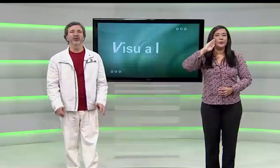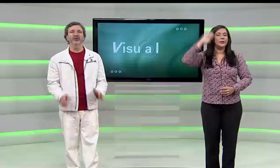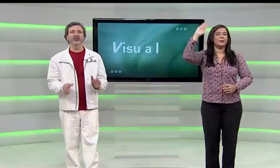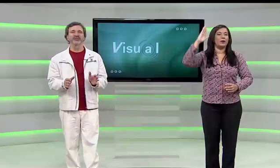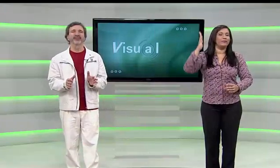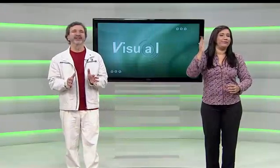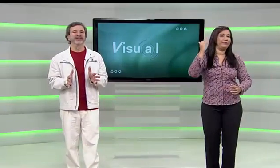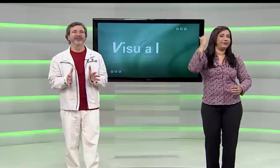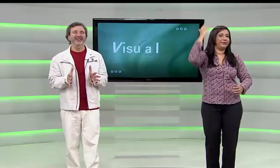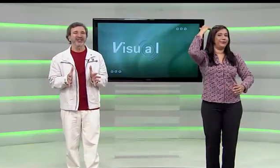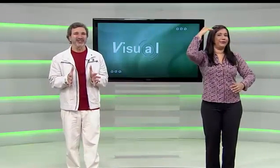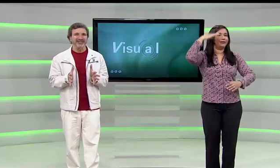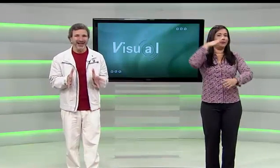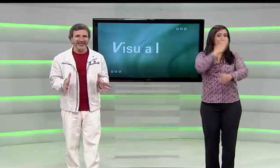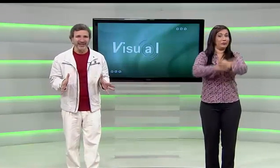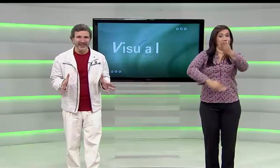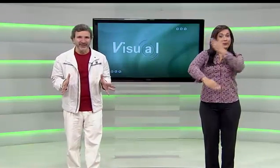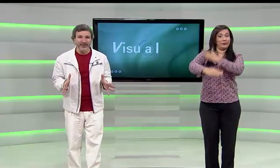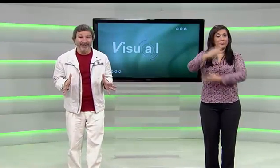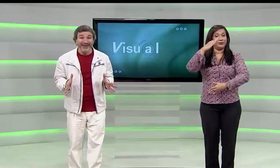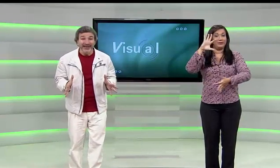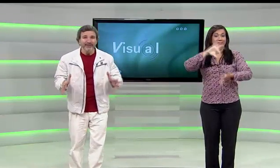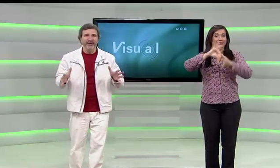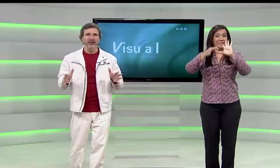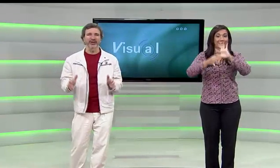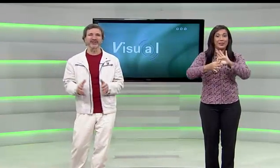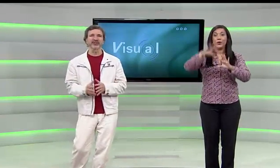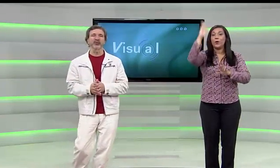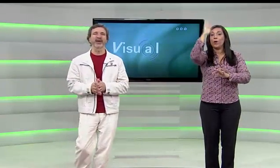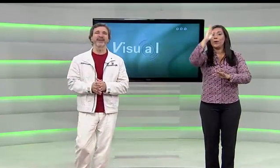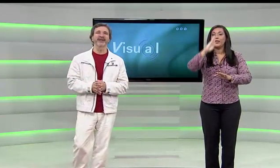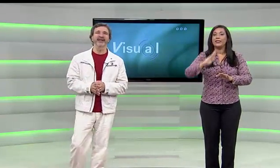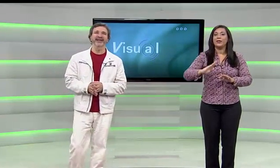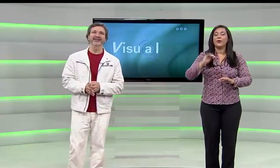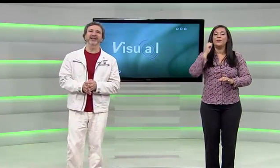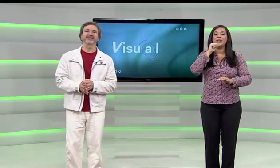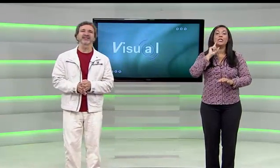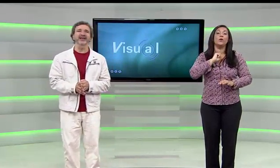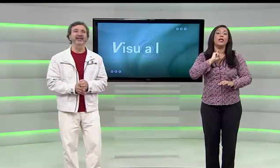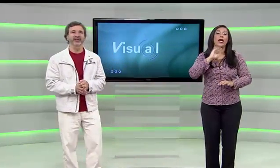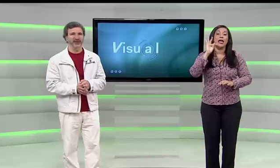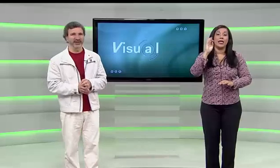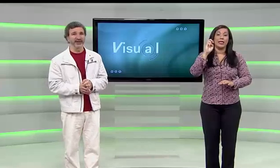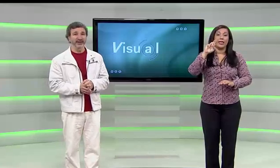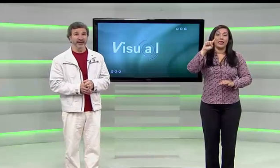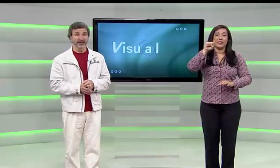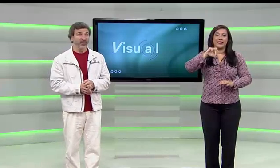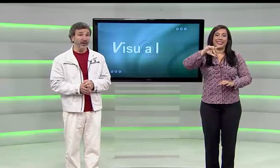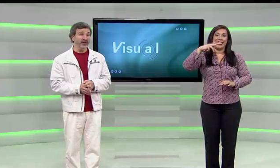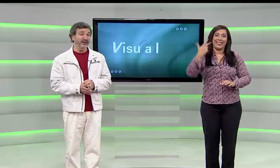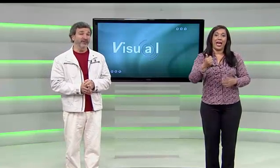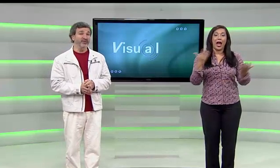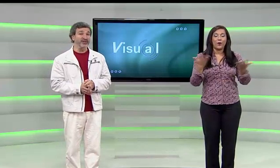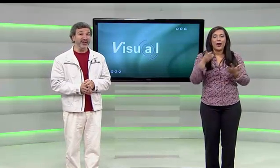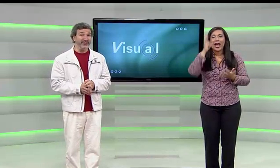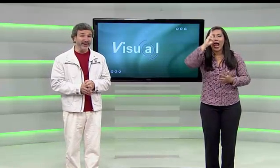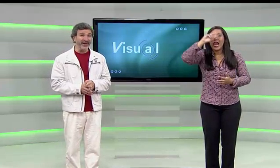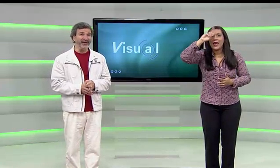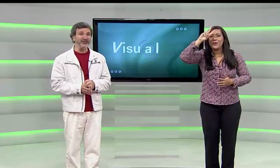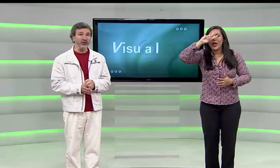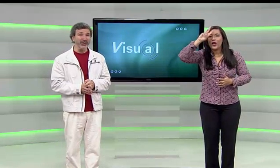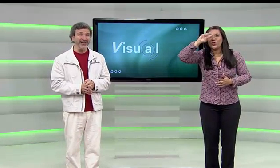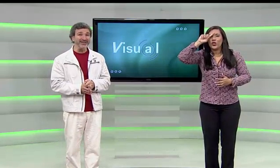Um dos principais destaques da equipe paralímpica do Brasil é a mineira Terezinha Guilhermina. E agora vamos